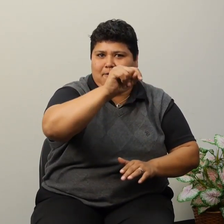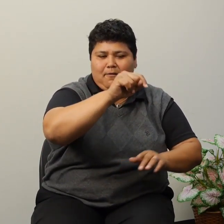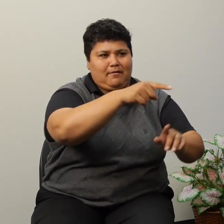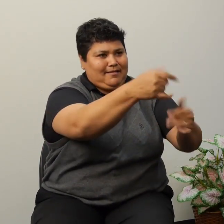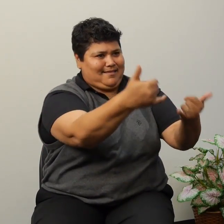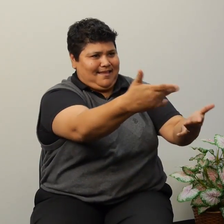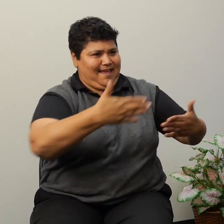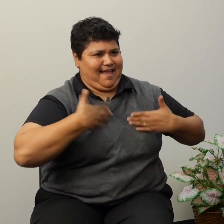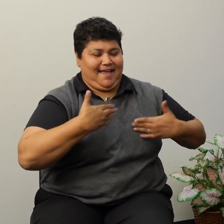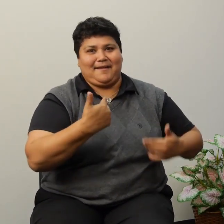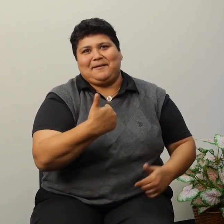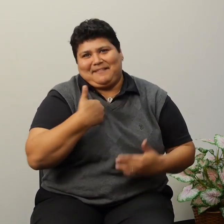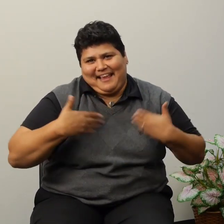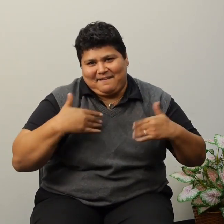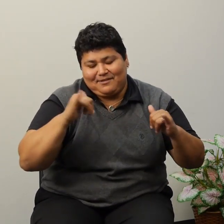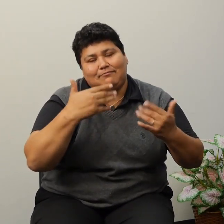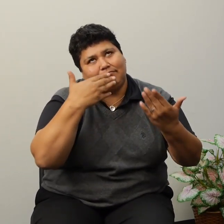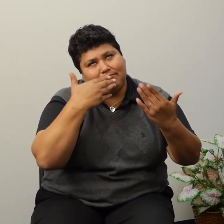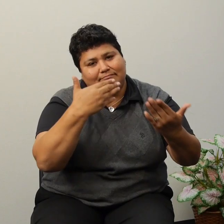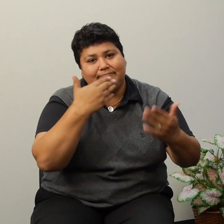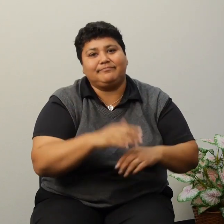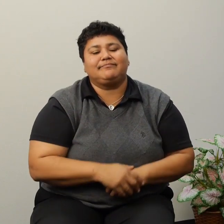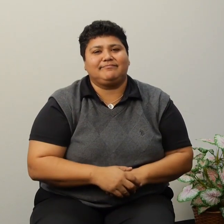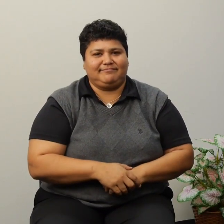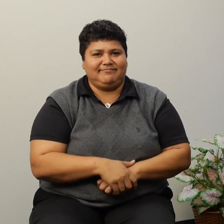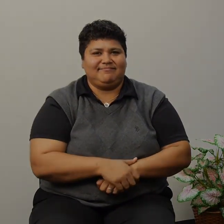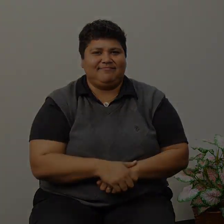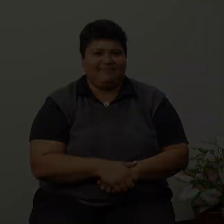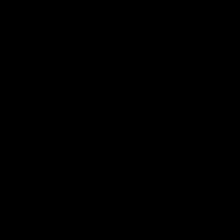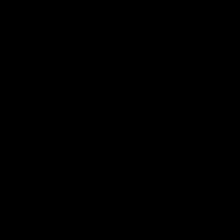Gracias a ustedes. Gracias. Gracias. Gracias. Gracias. Gracias.